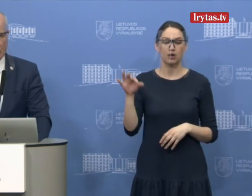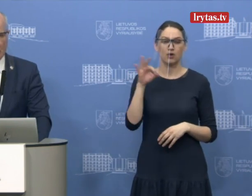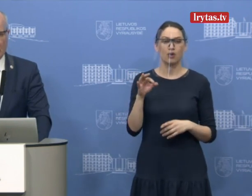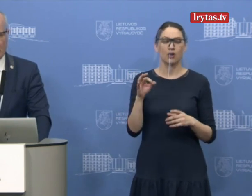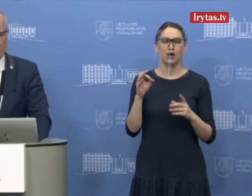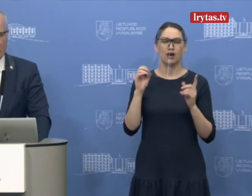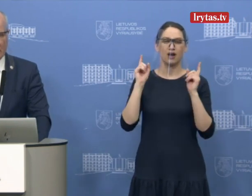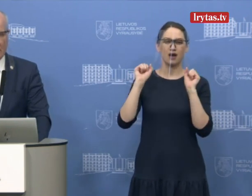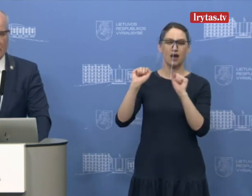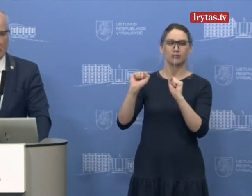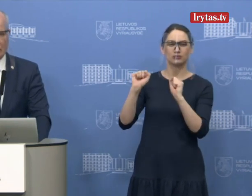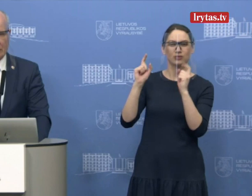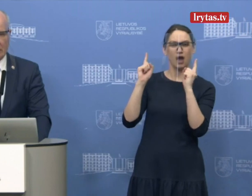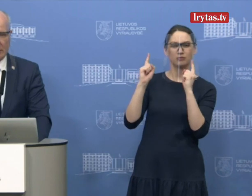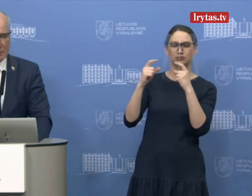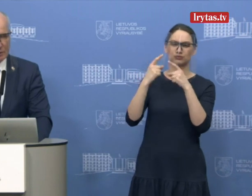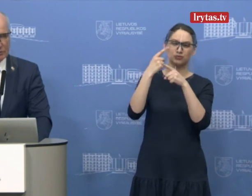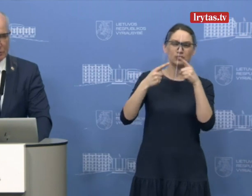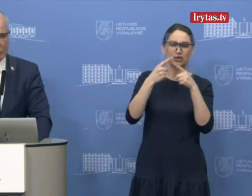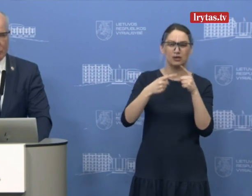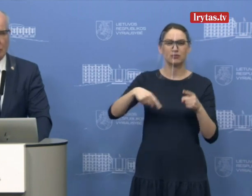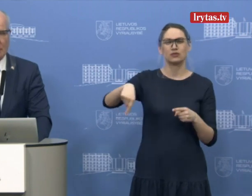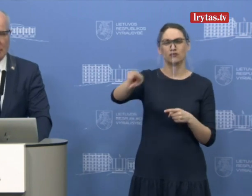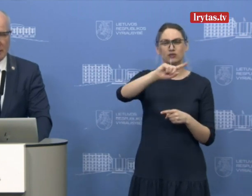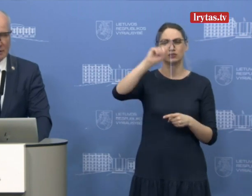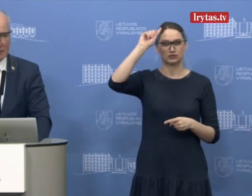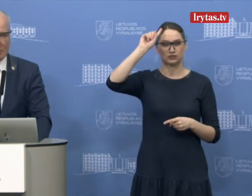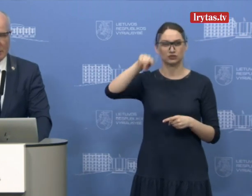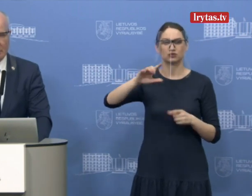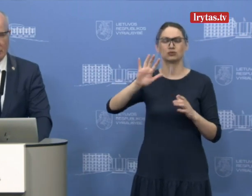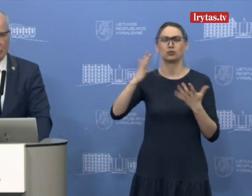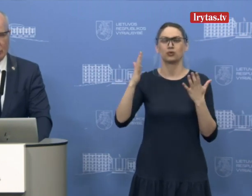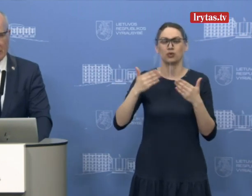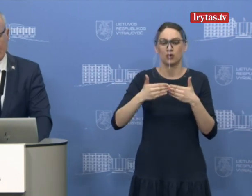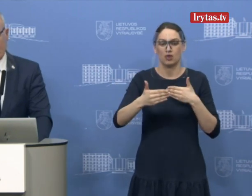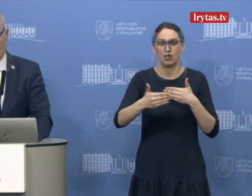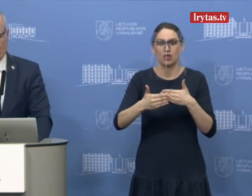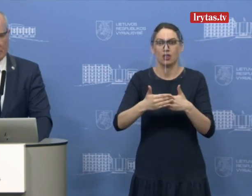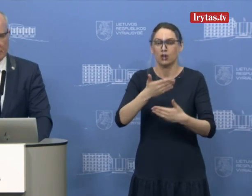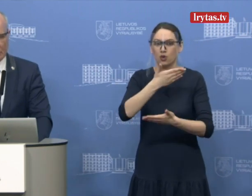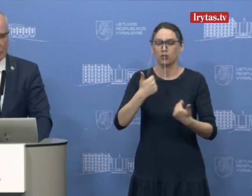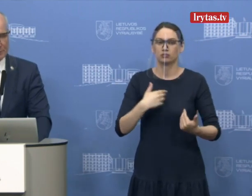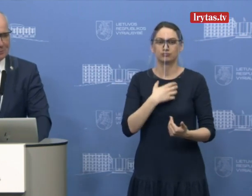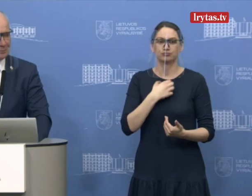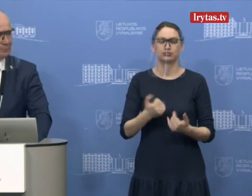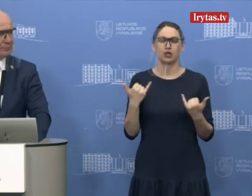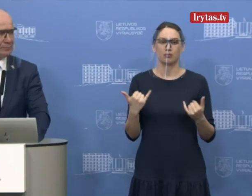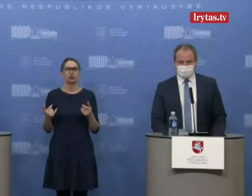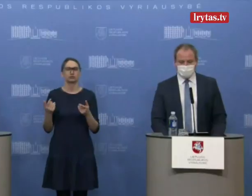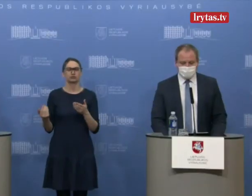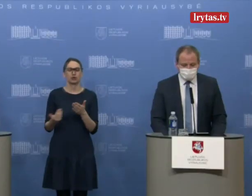priemoniukulių, jau tikrai jaučiam, kad artimiausių metų būtų labai, labai pritrūkę, jos pasipildo.